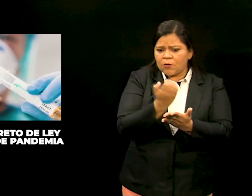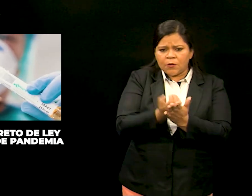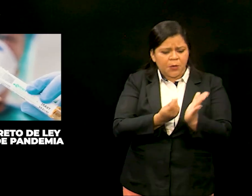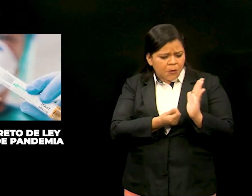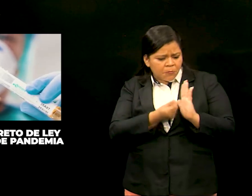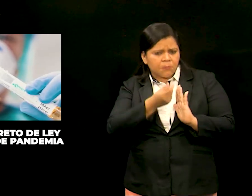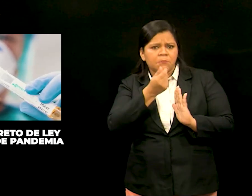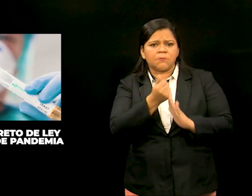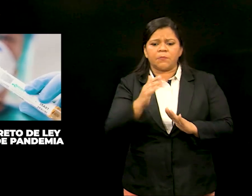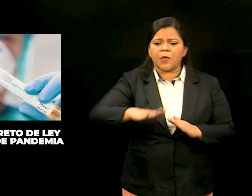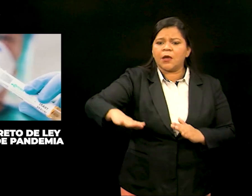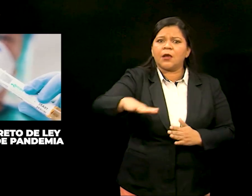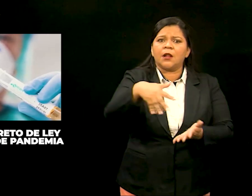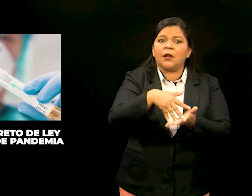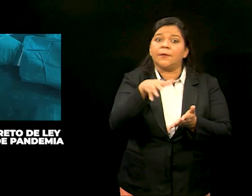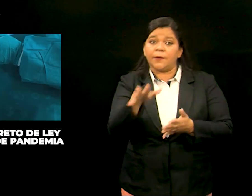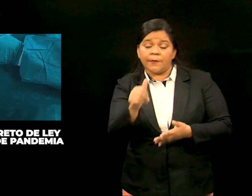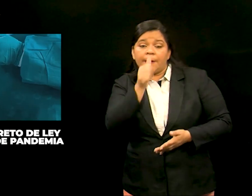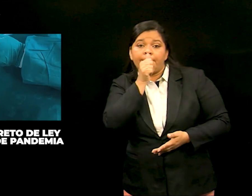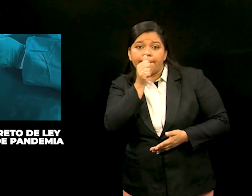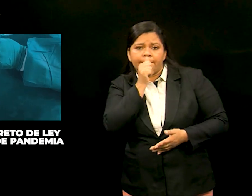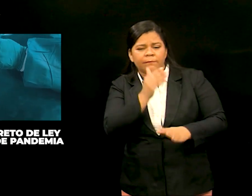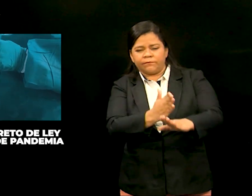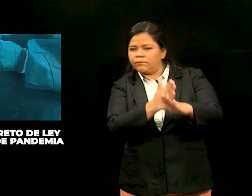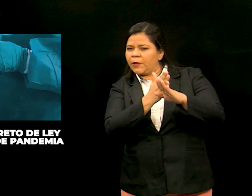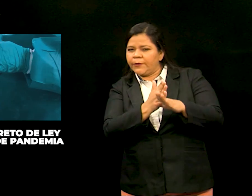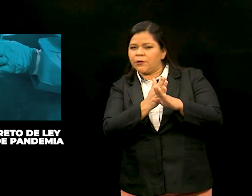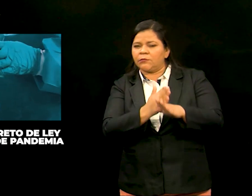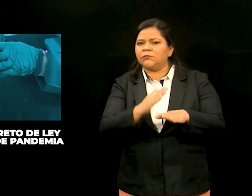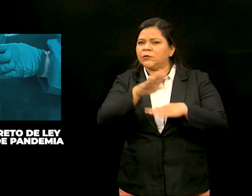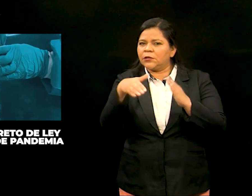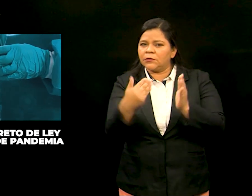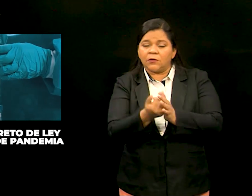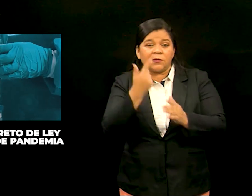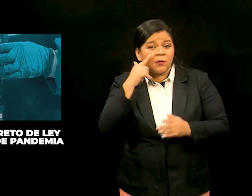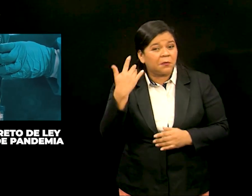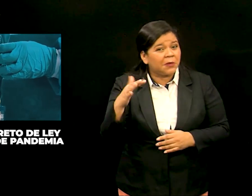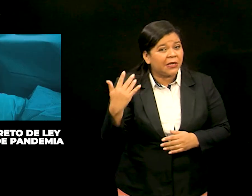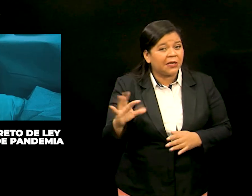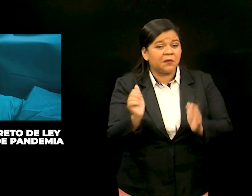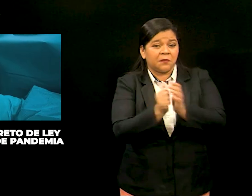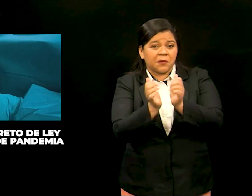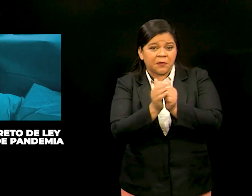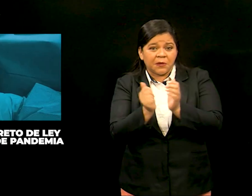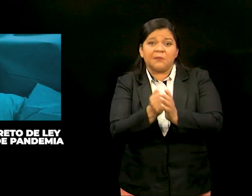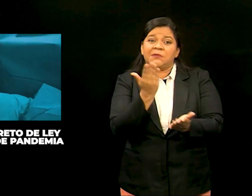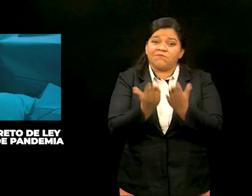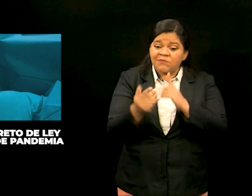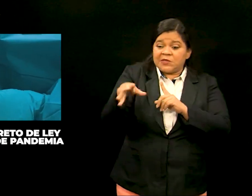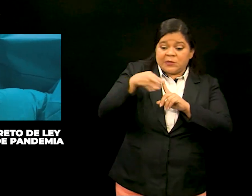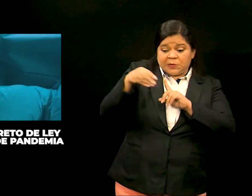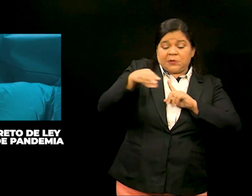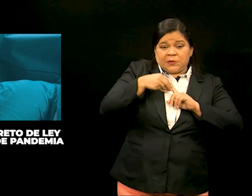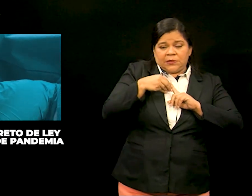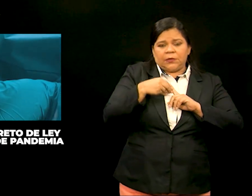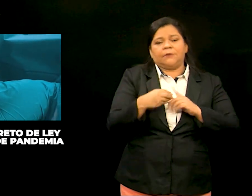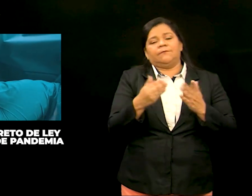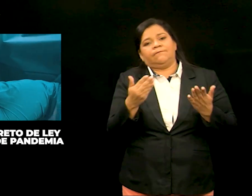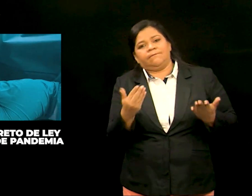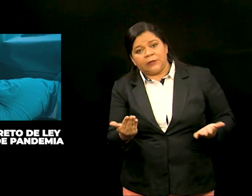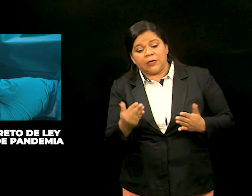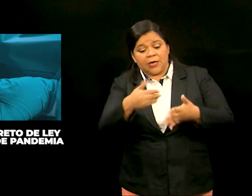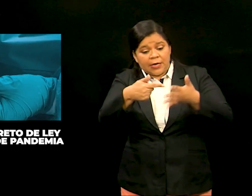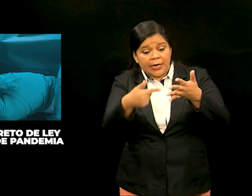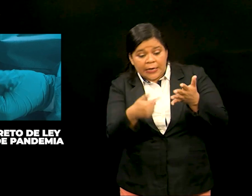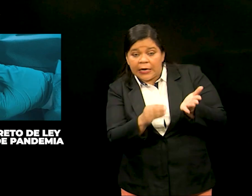en el sector público y privado para la prevención y mitigación de los riesgos de contagio. Dentro de los aspectos que rige el